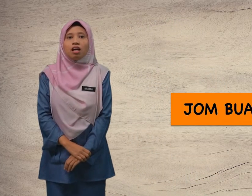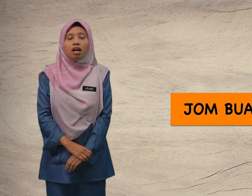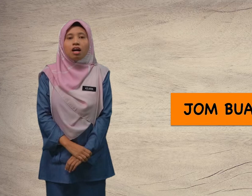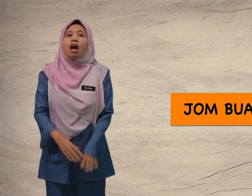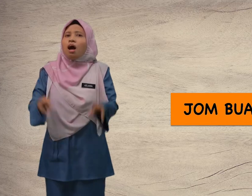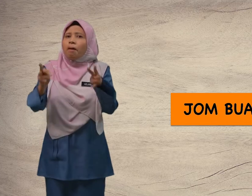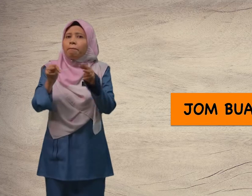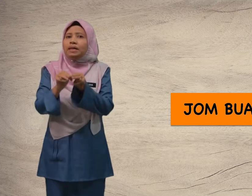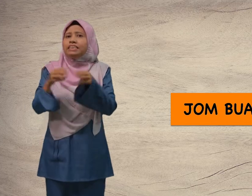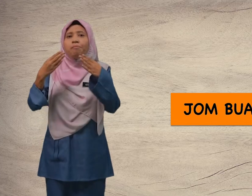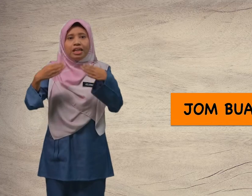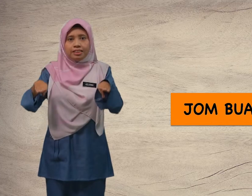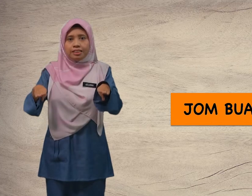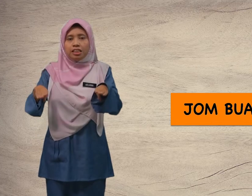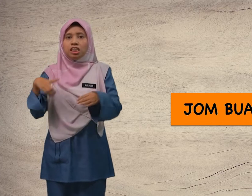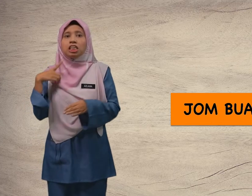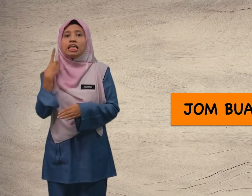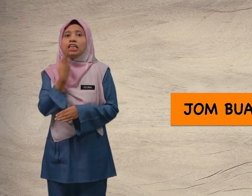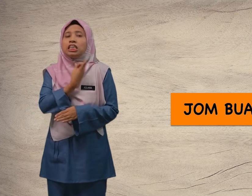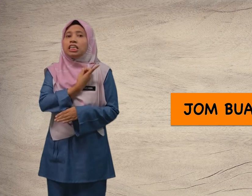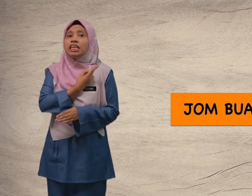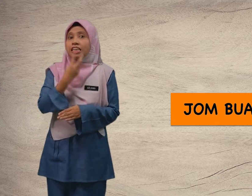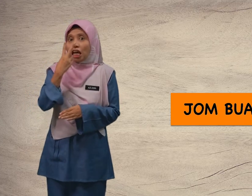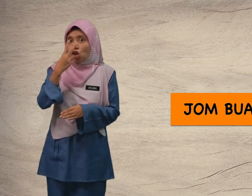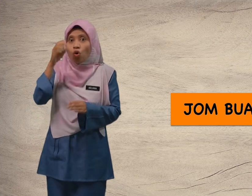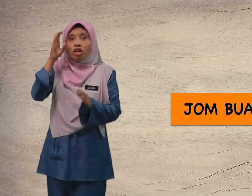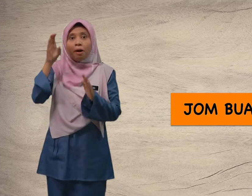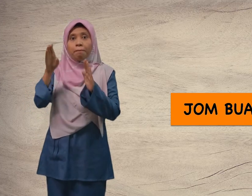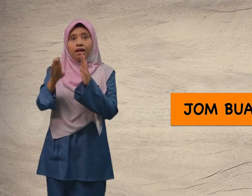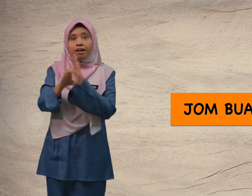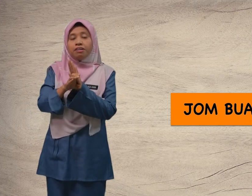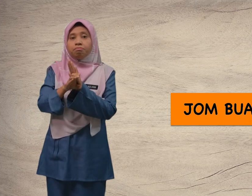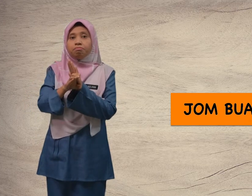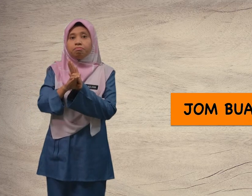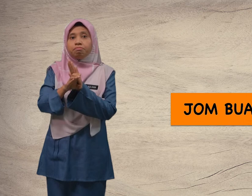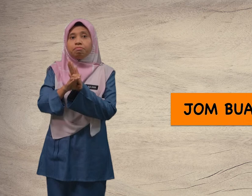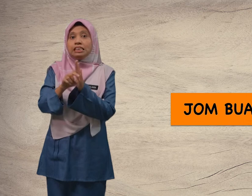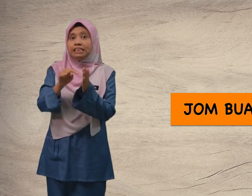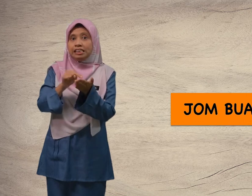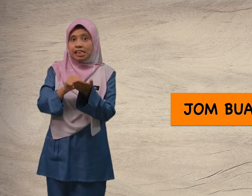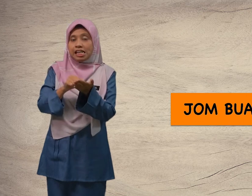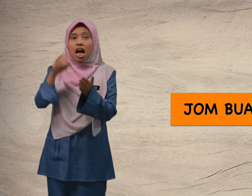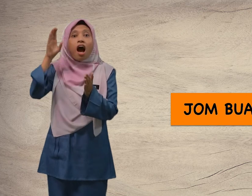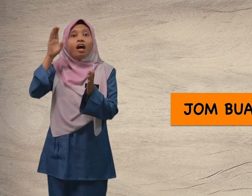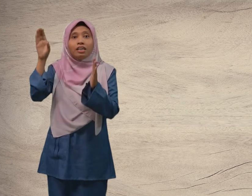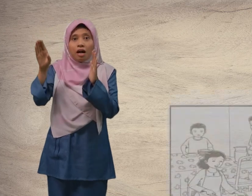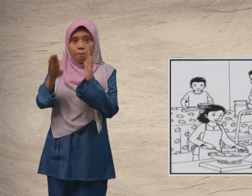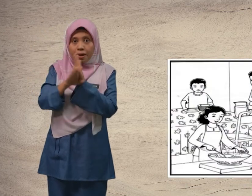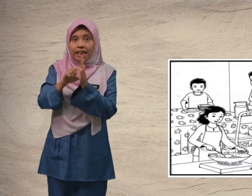macam biasa, kita tengok gambar ini. Gambar